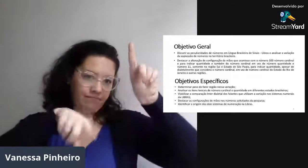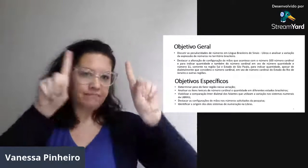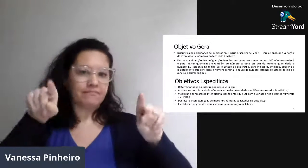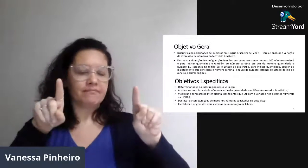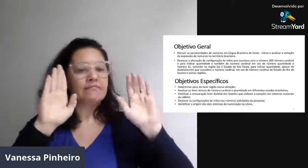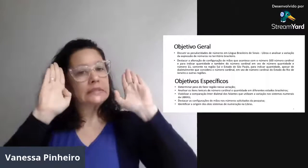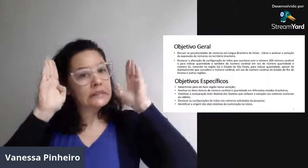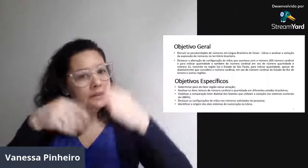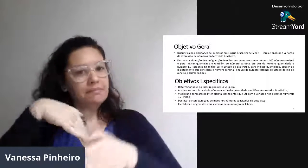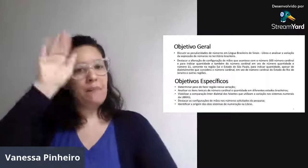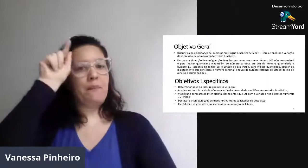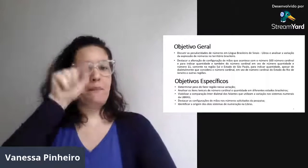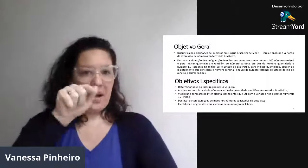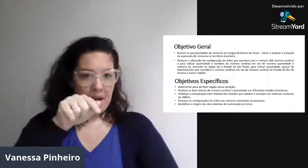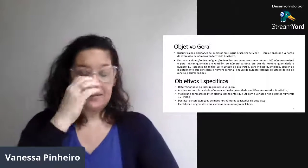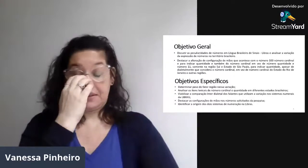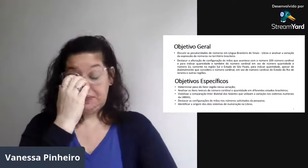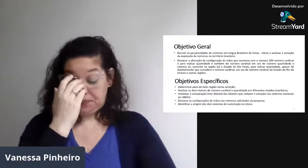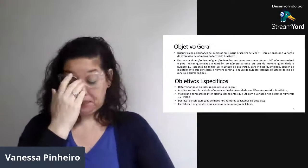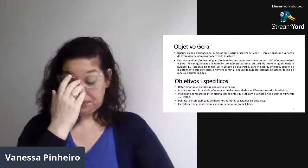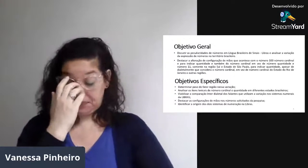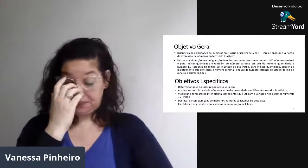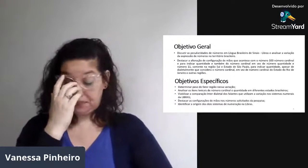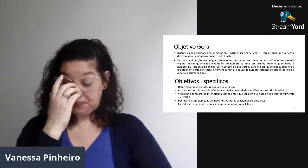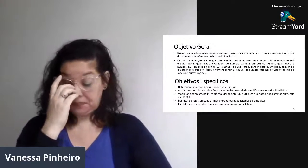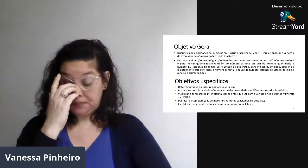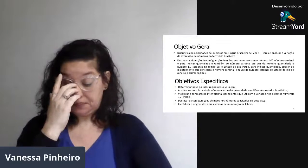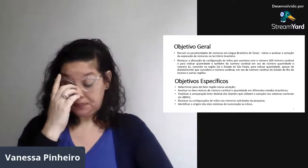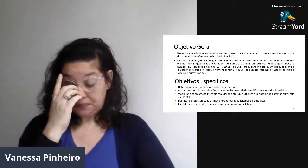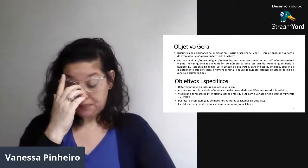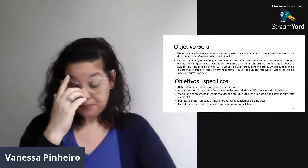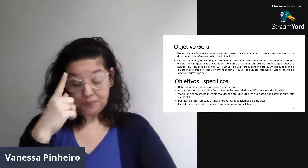existe uma forma e outra forma de fazer. Esse foi o meu foco na pesquisa.